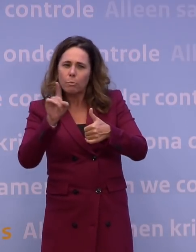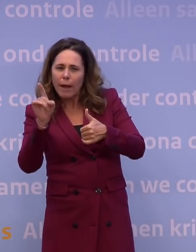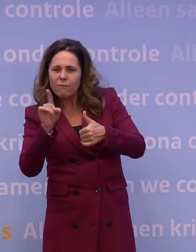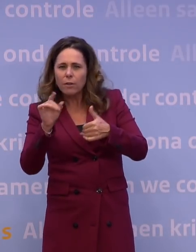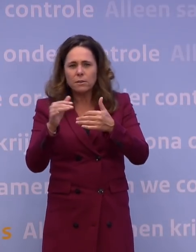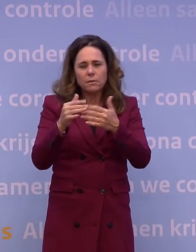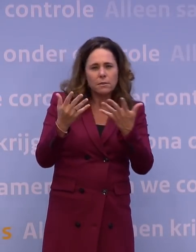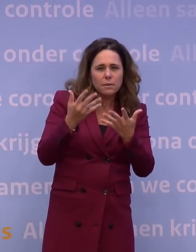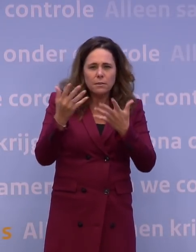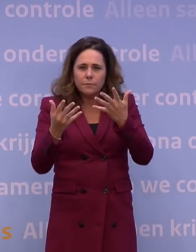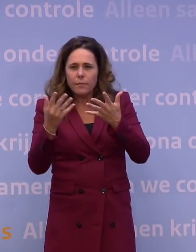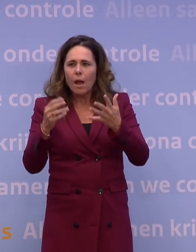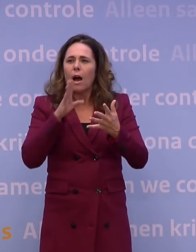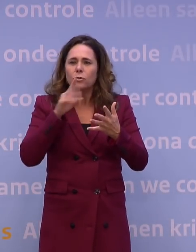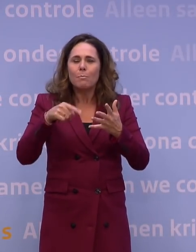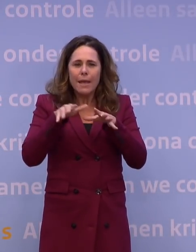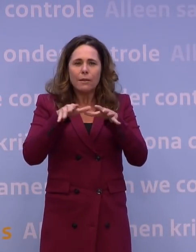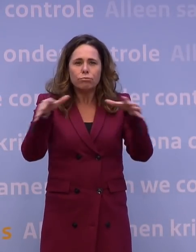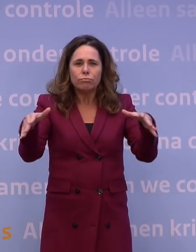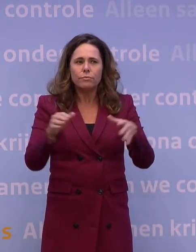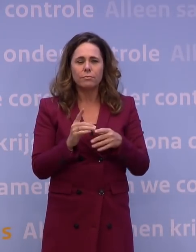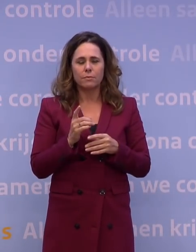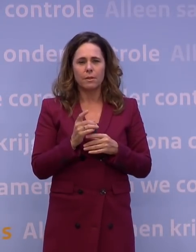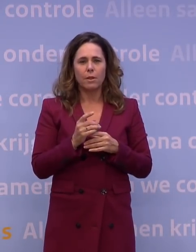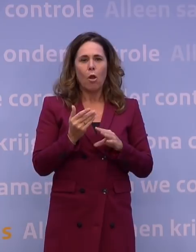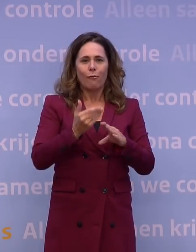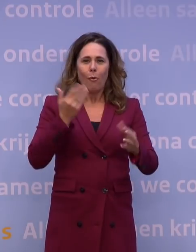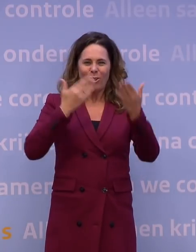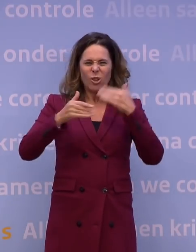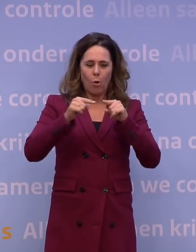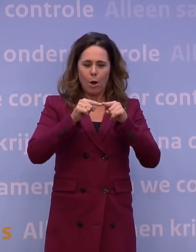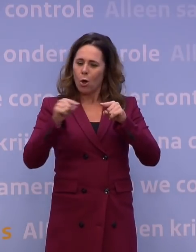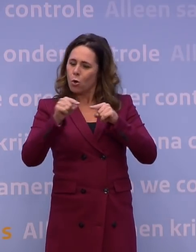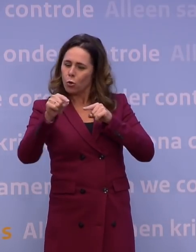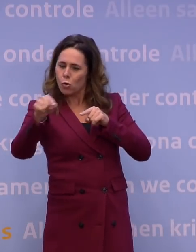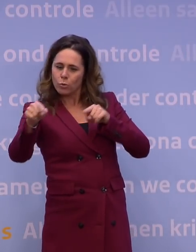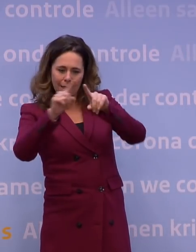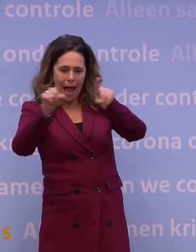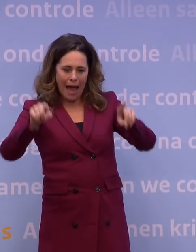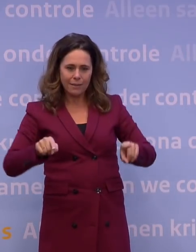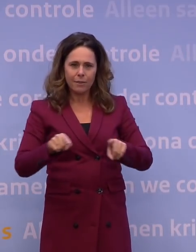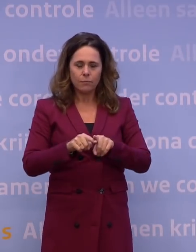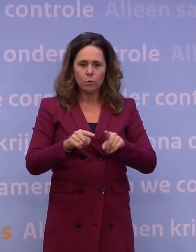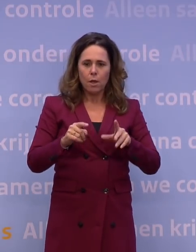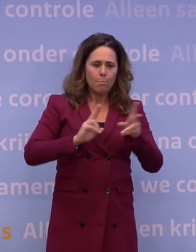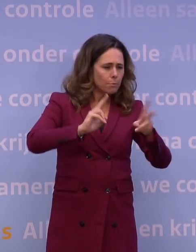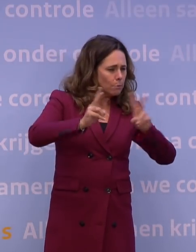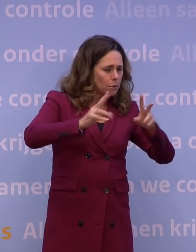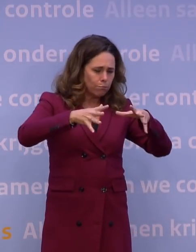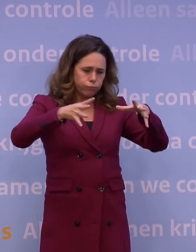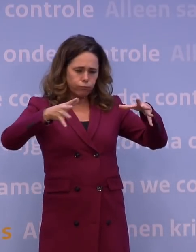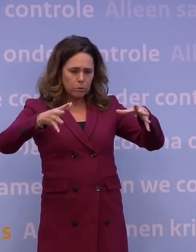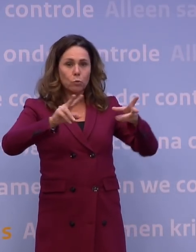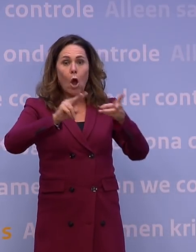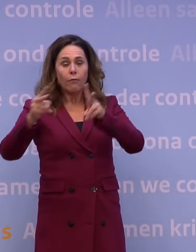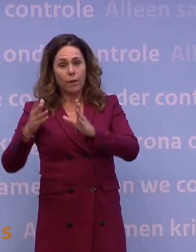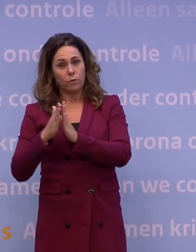de nieuwe voorspelbaarheid worden. Voor de zomer hadden we een routekaart, we kwamen uit die hele grote golf. Toen hadden we een overgangsfase met een routekaart waarin we